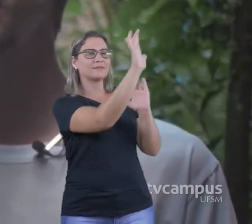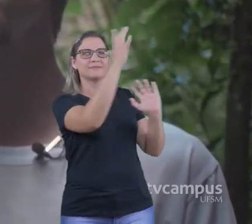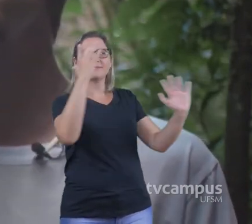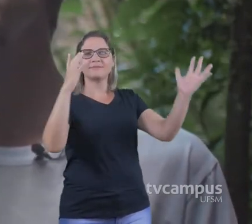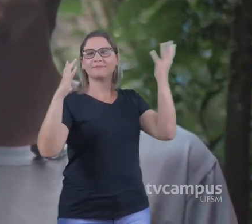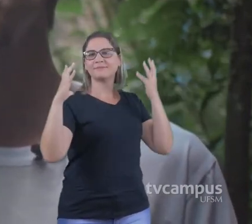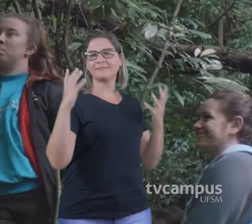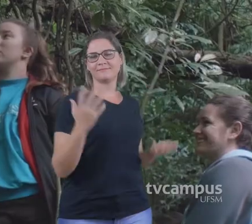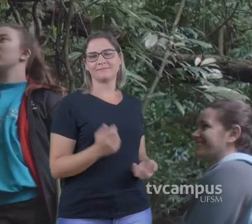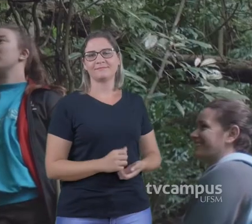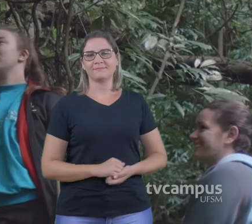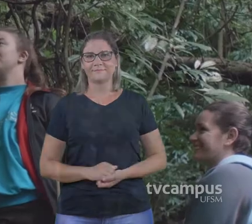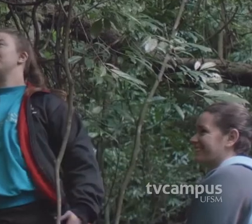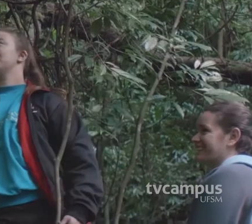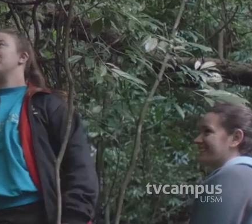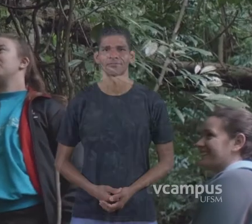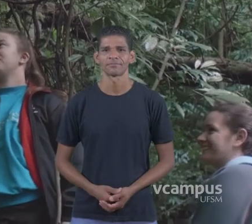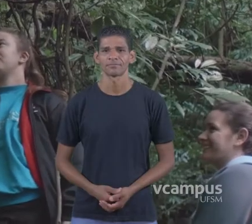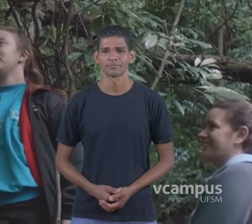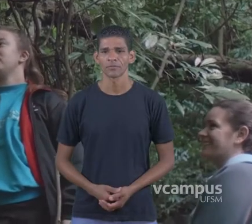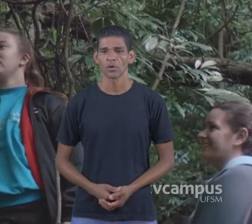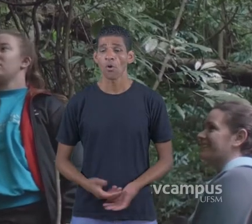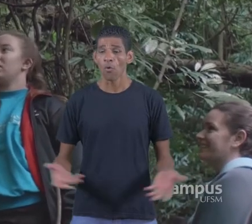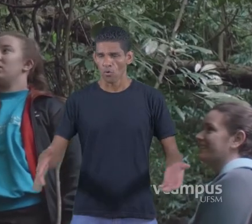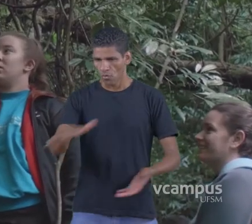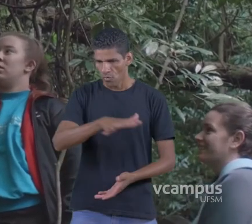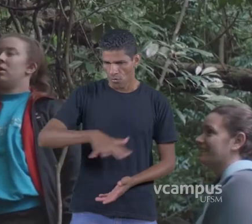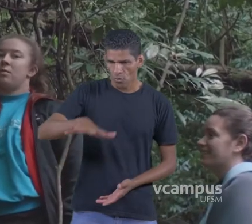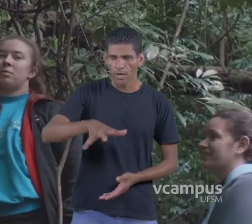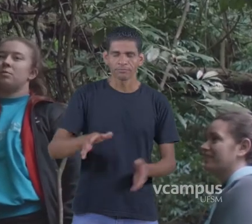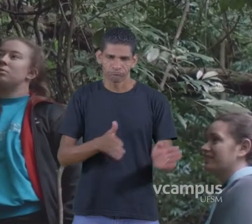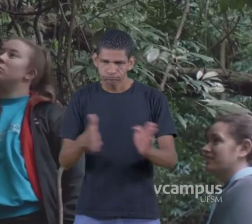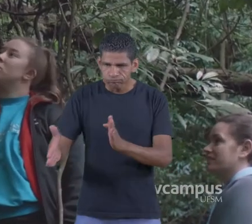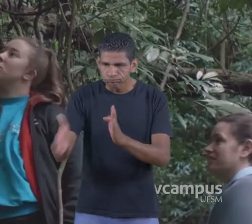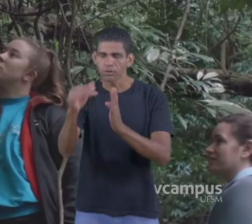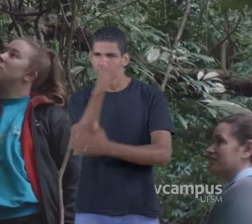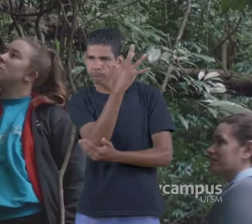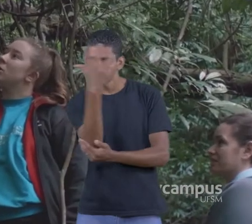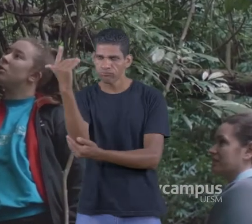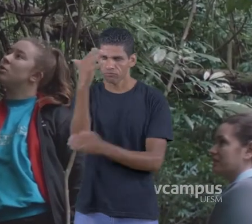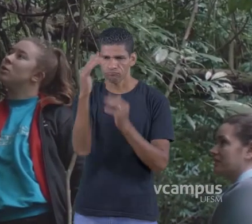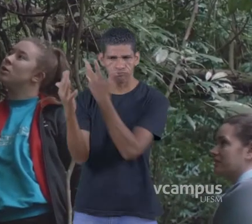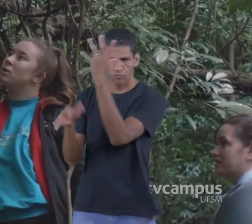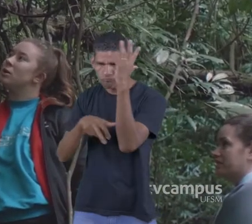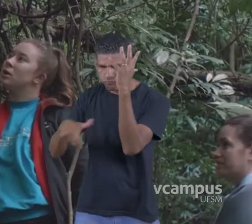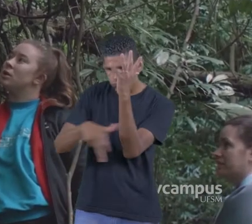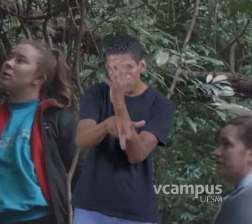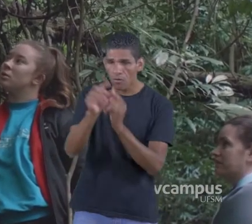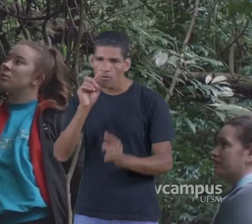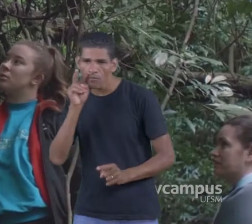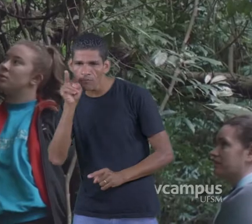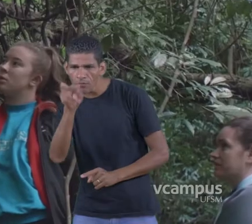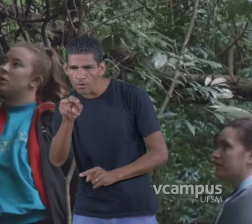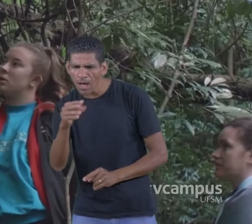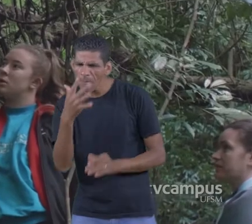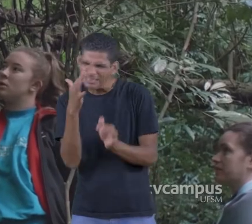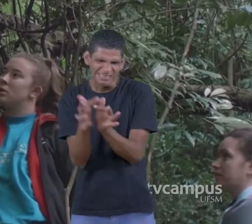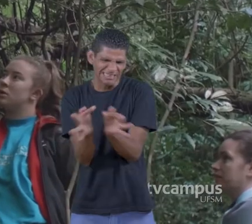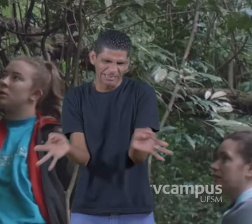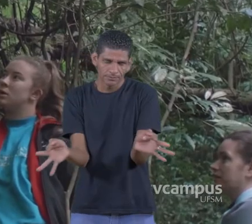Uma reconexão com a natureza A gente chegou a mais um ponto De interpretação Aqui da nossa trilha Pode parecer